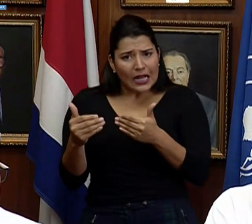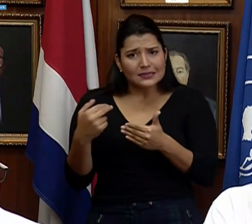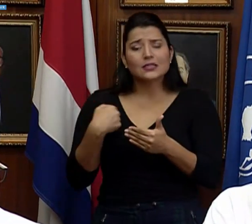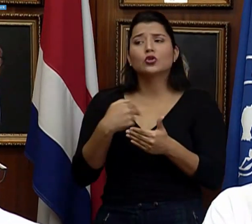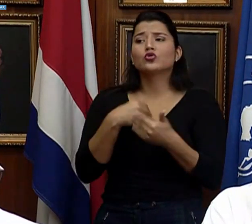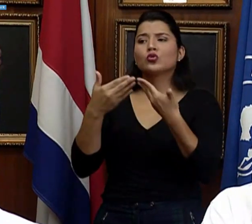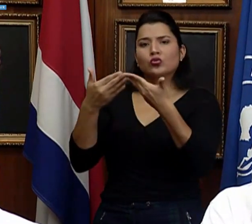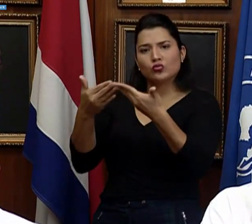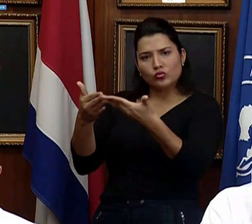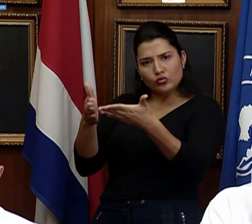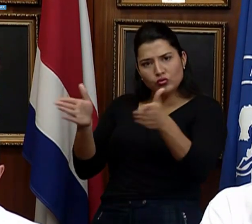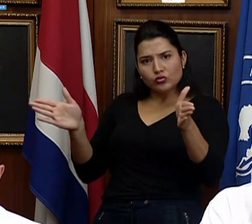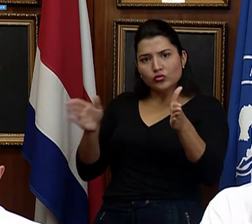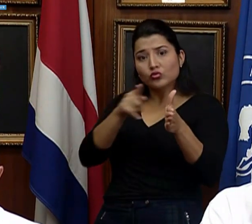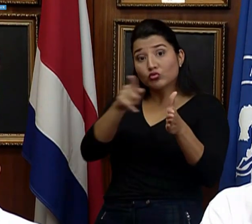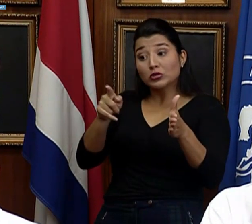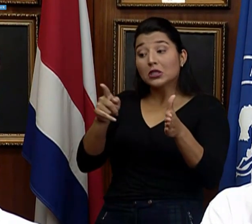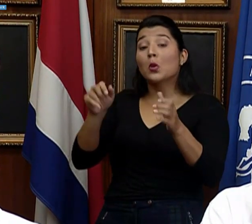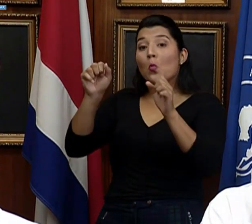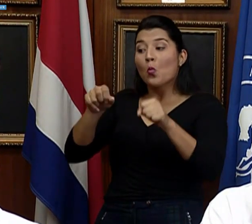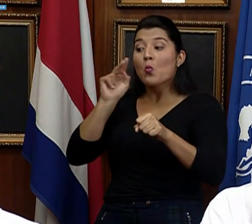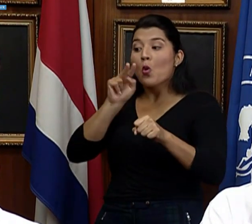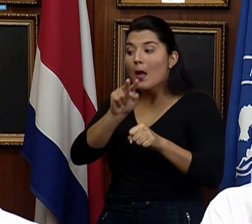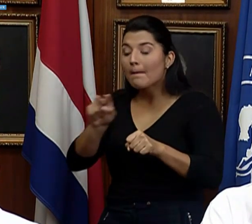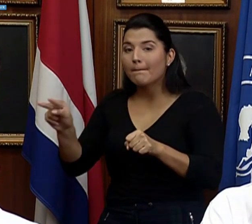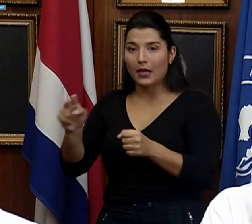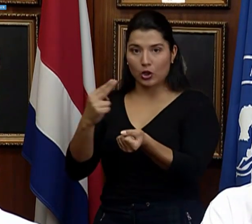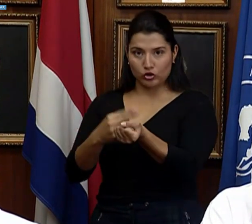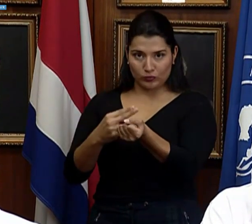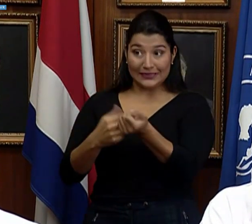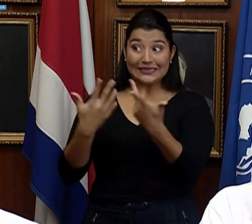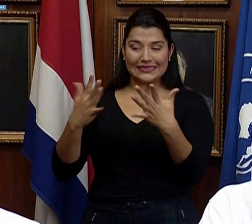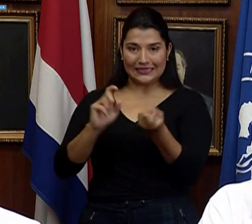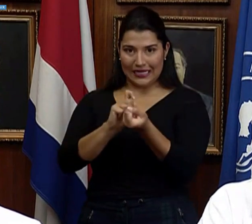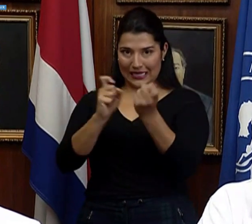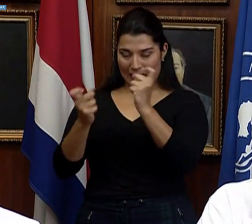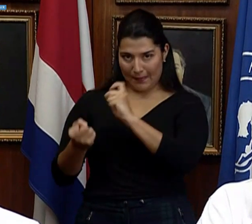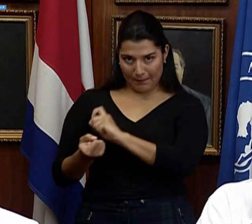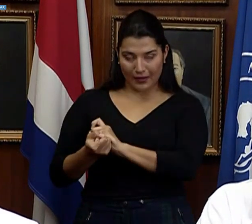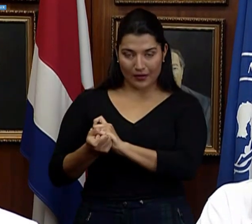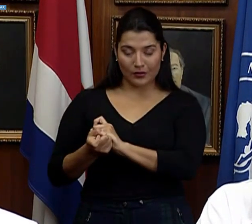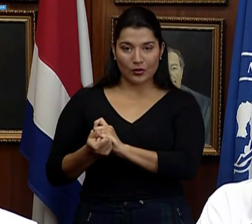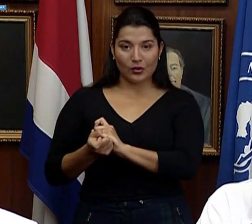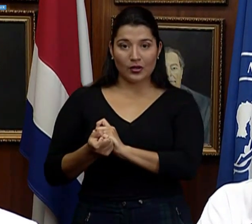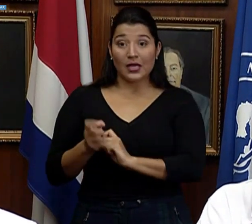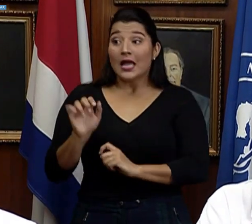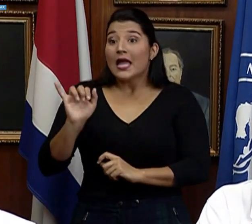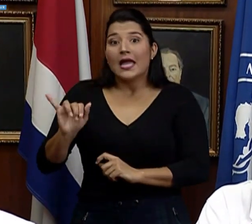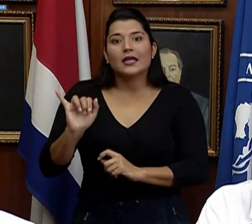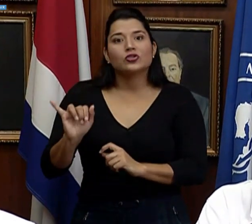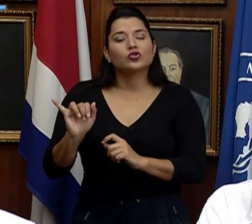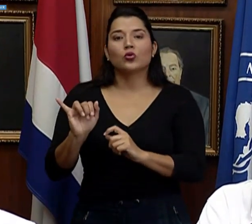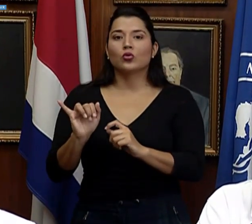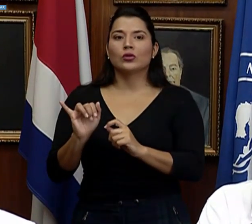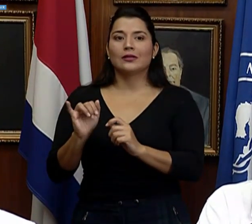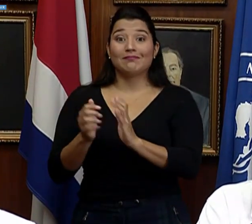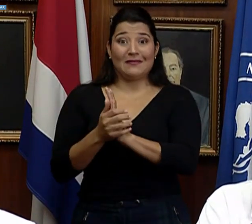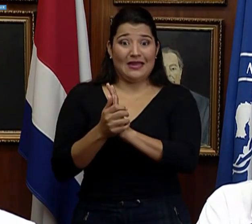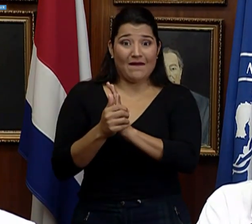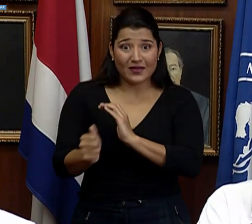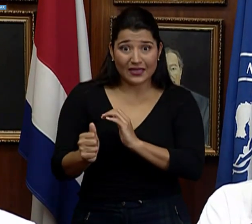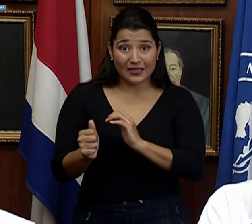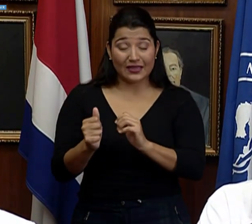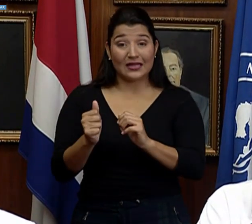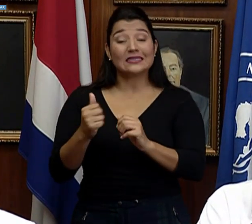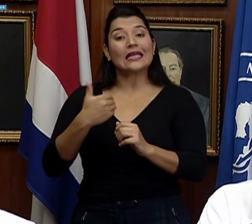lo que se puede enseñar de ese hospital ya reconfigurado. Eso es parte de la fortaleza que tiene la caja de